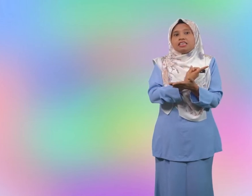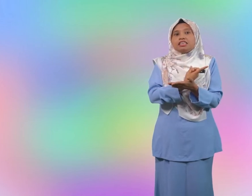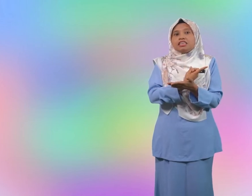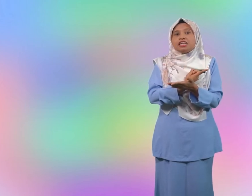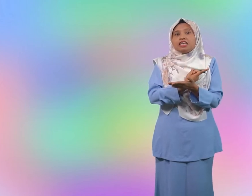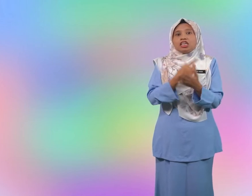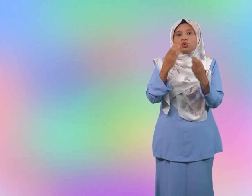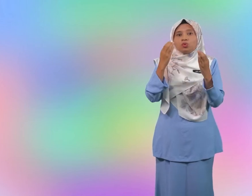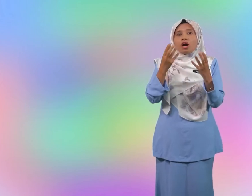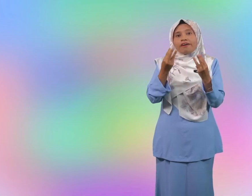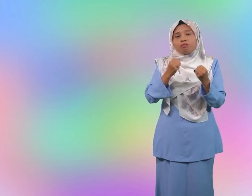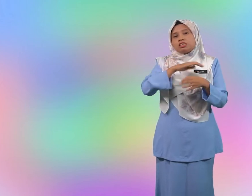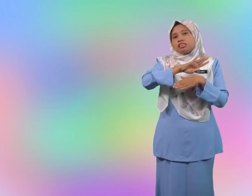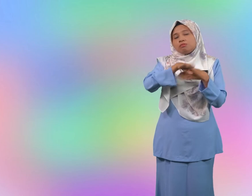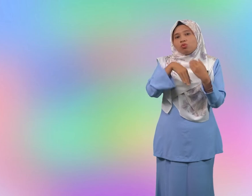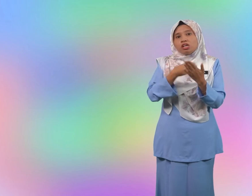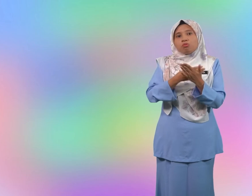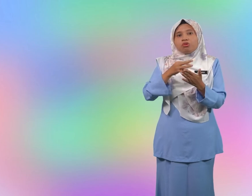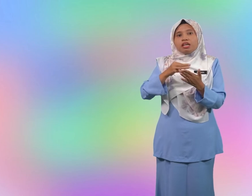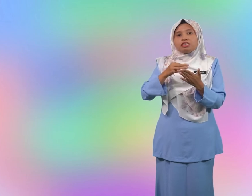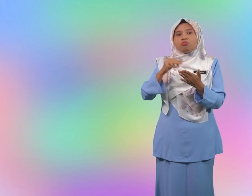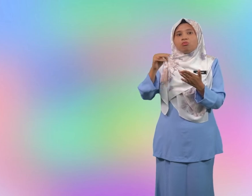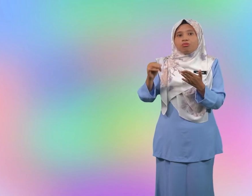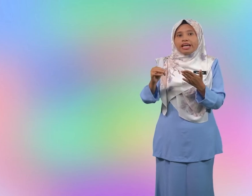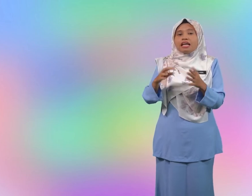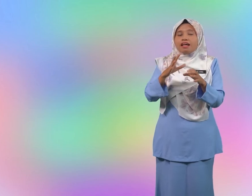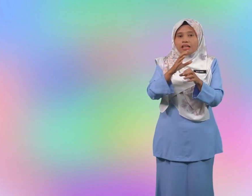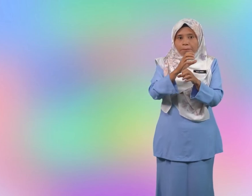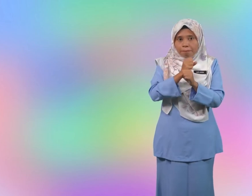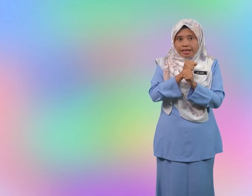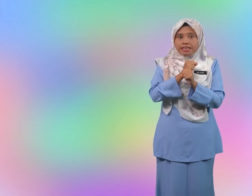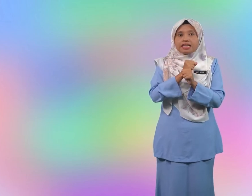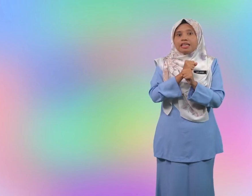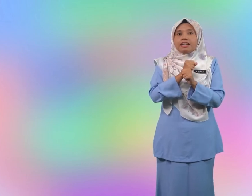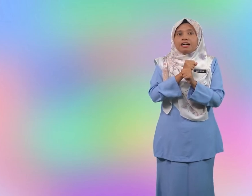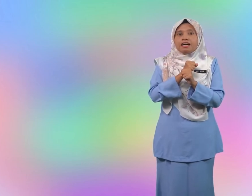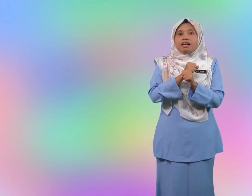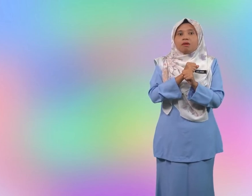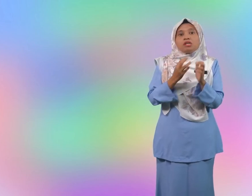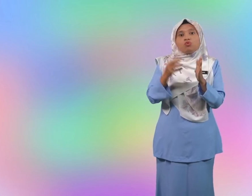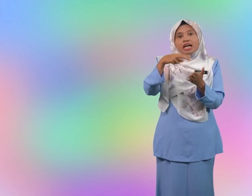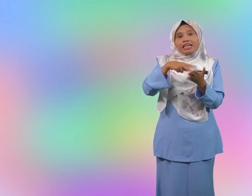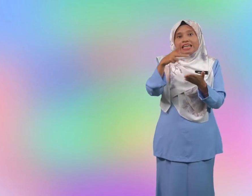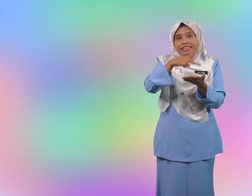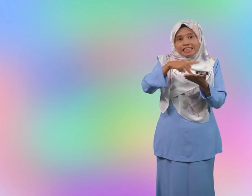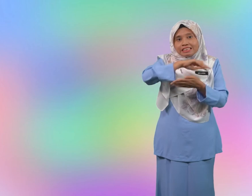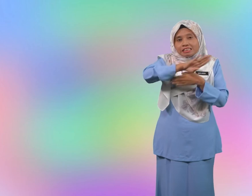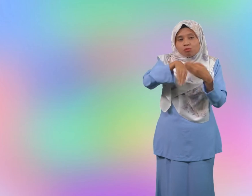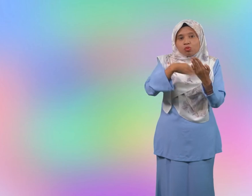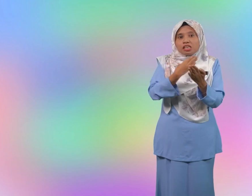cikgu harap semua murid semua murid dapat mengulang kaji semua